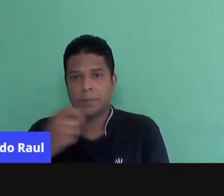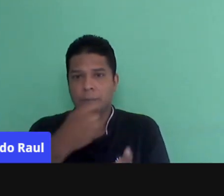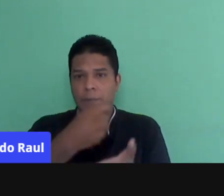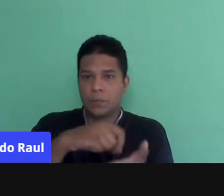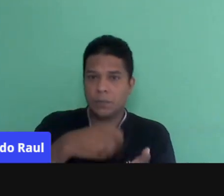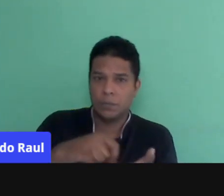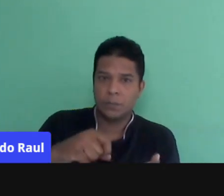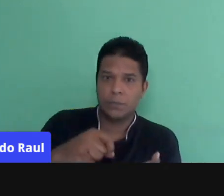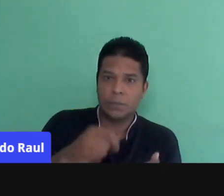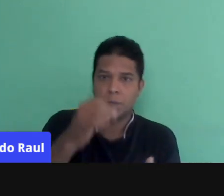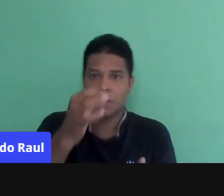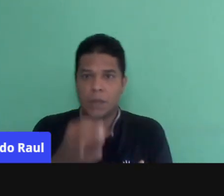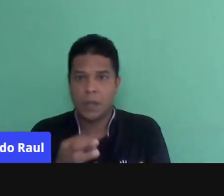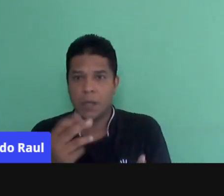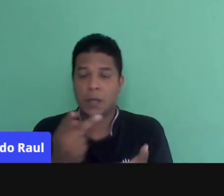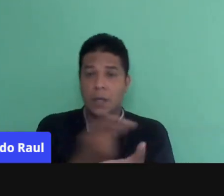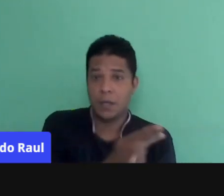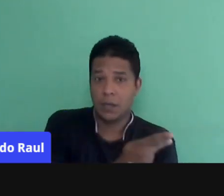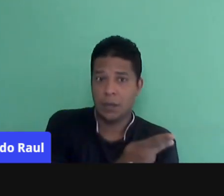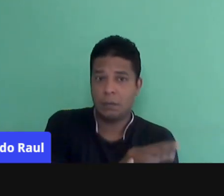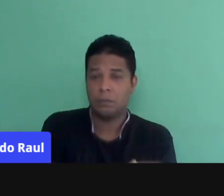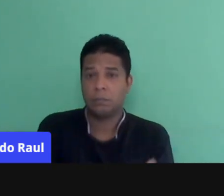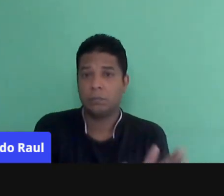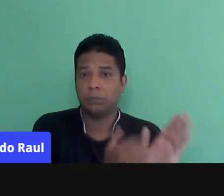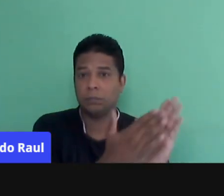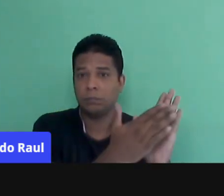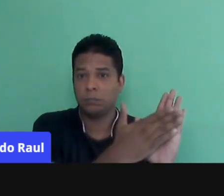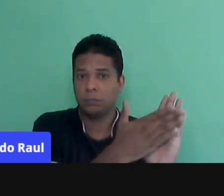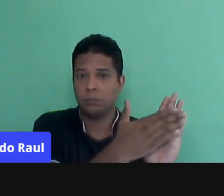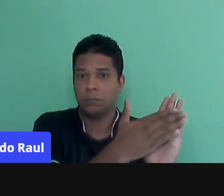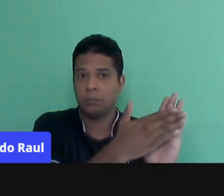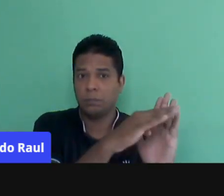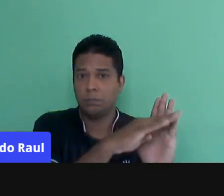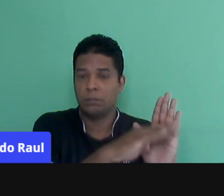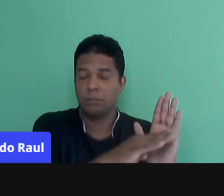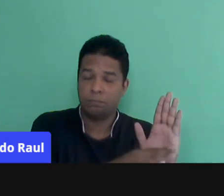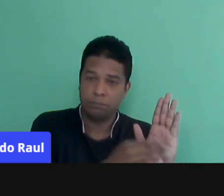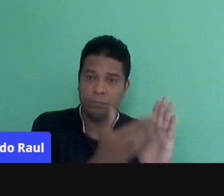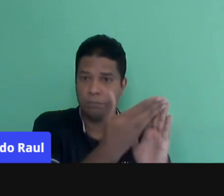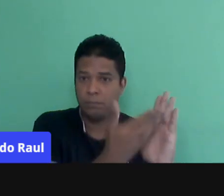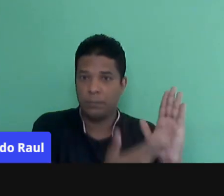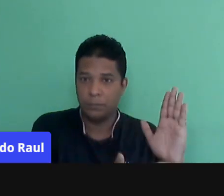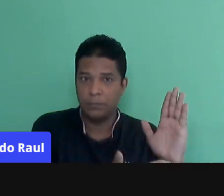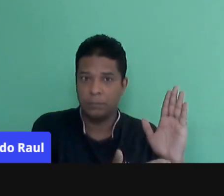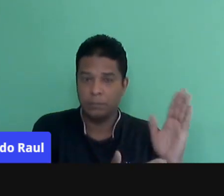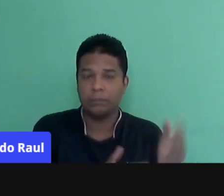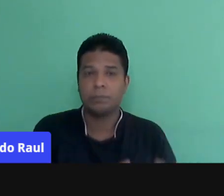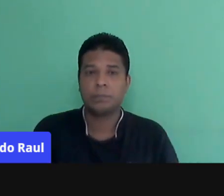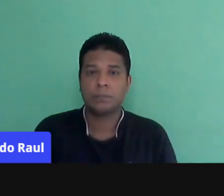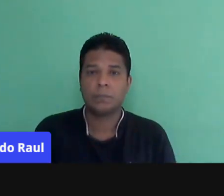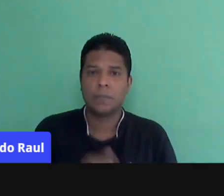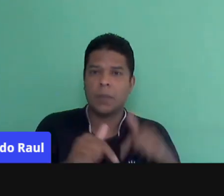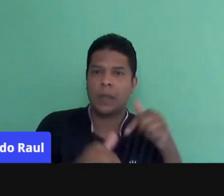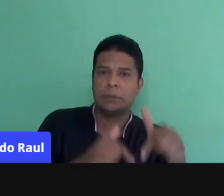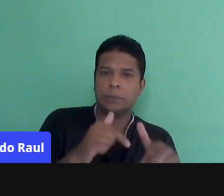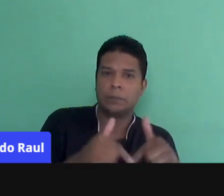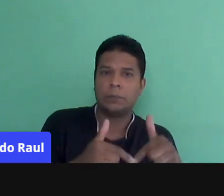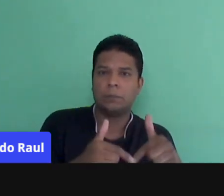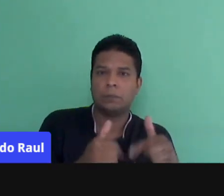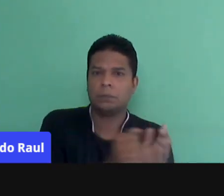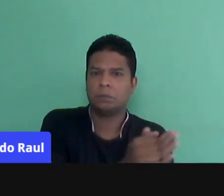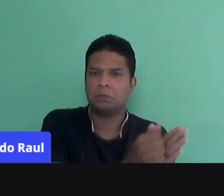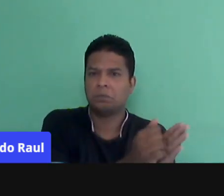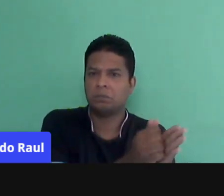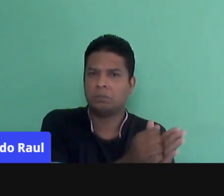Então, esse modelo de exercícios, ele permeia e permeou o nosso trabalho, né, durante